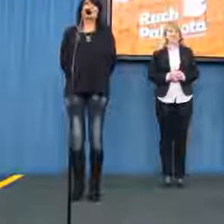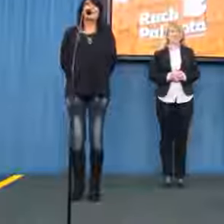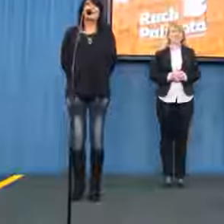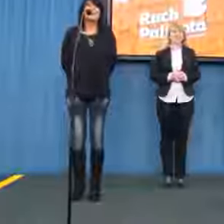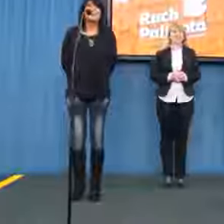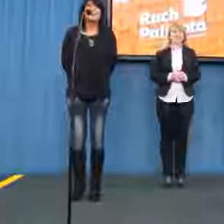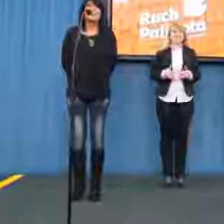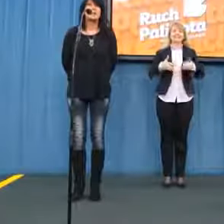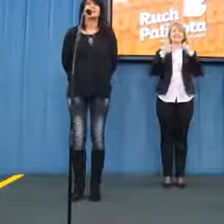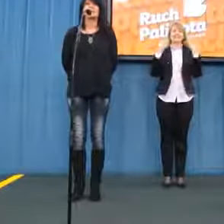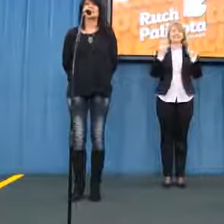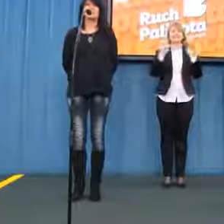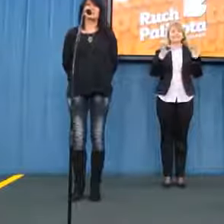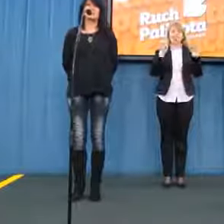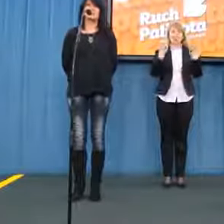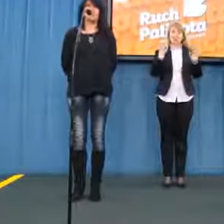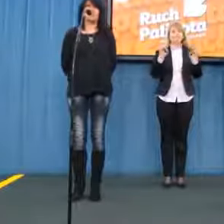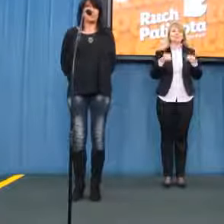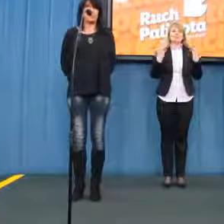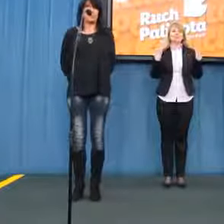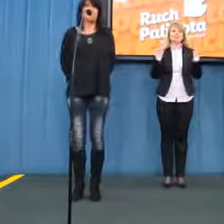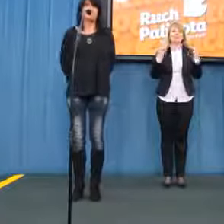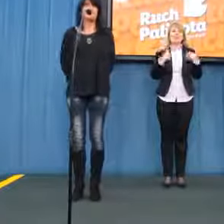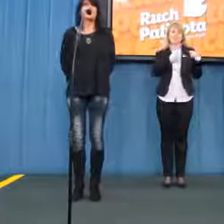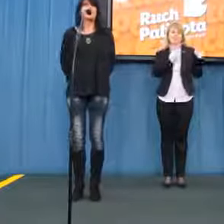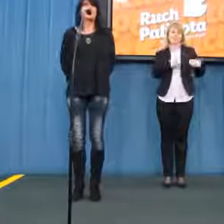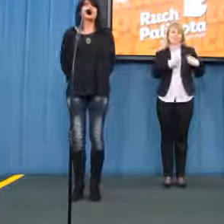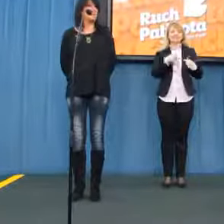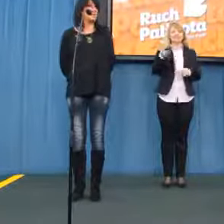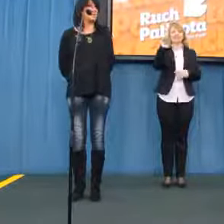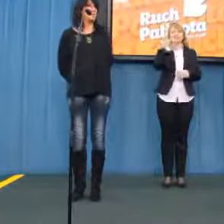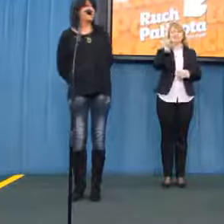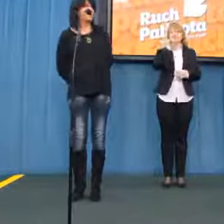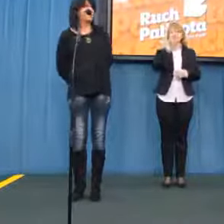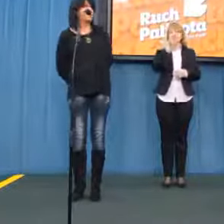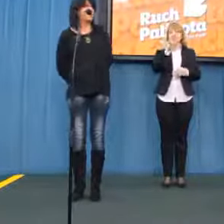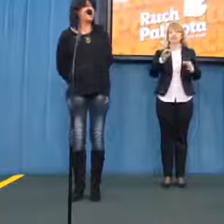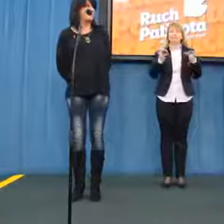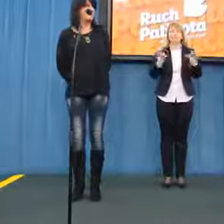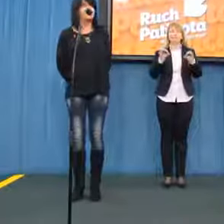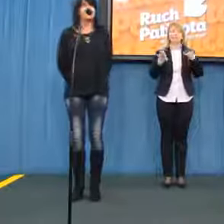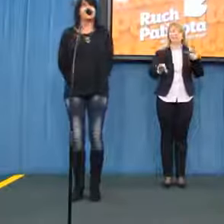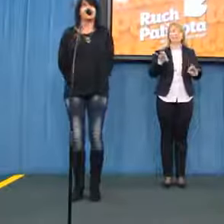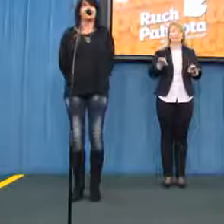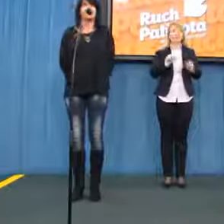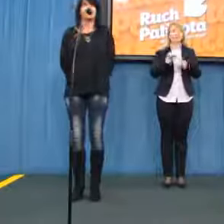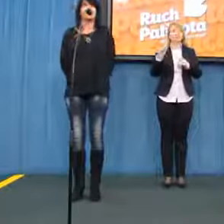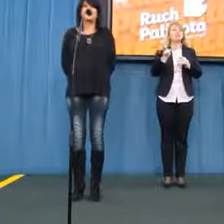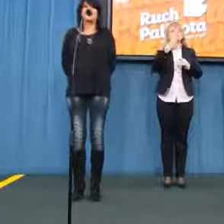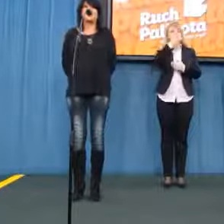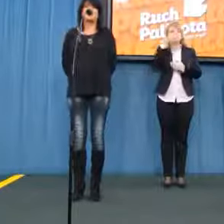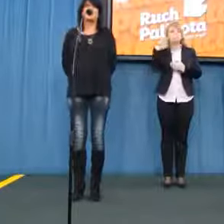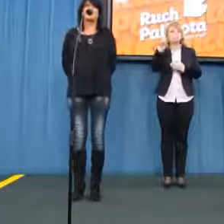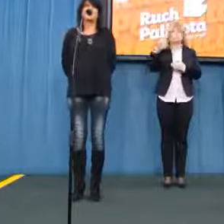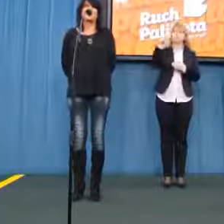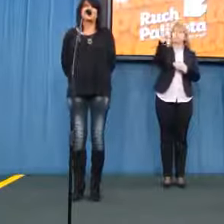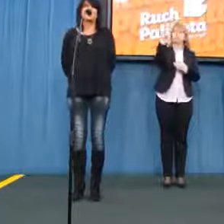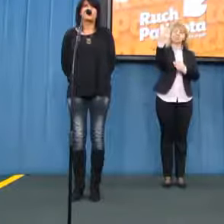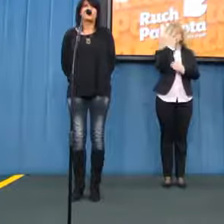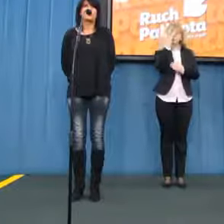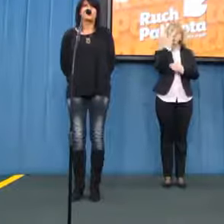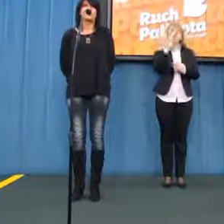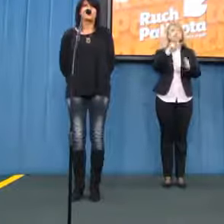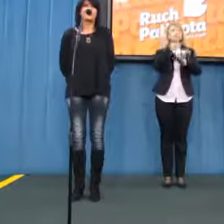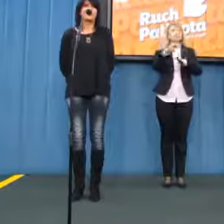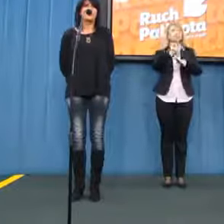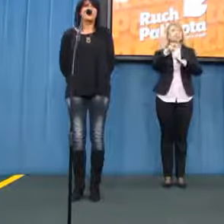Witam serdecznie na konferencji pracowej Ruchu Paligota. Dzisiejsza konferencja jest związana z pierwszym czytaniem projektu